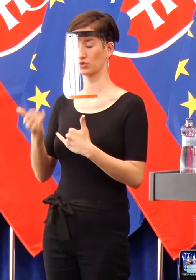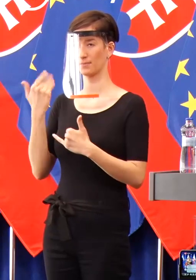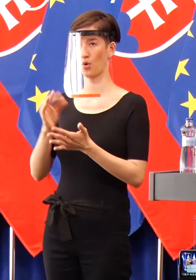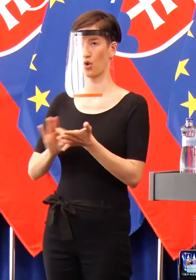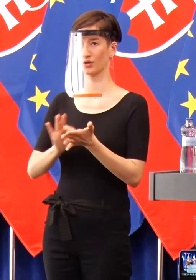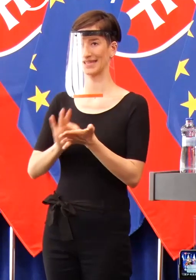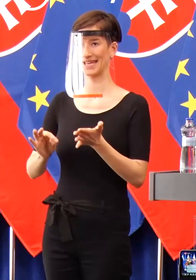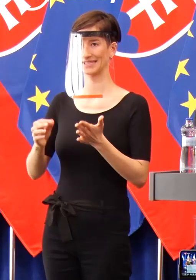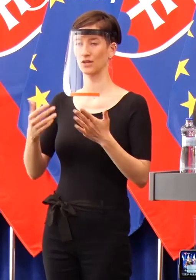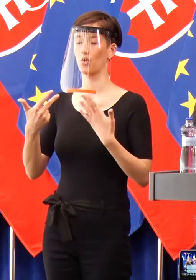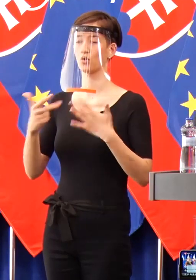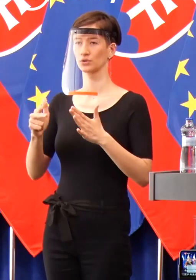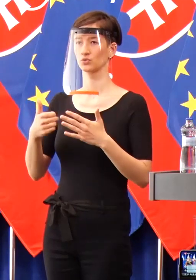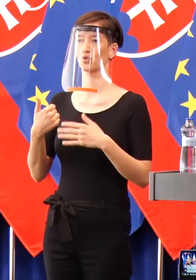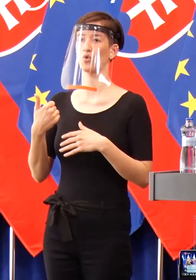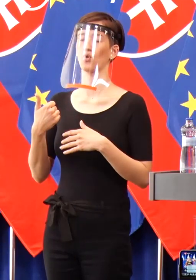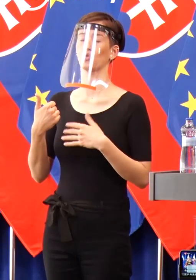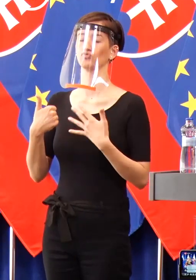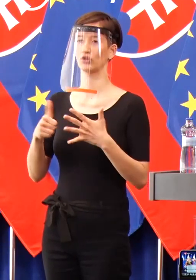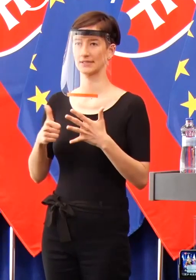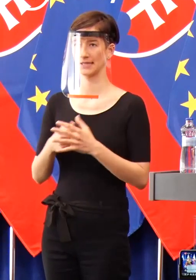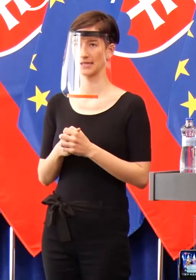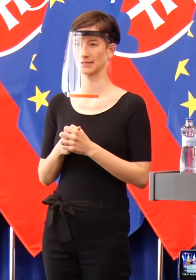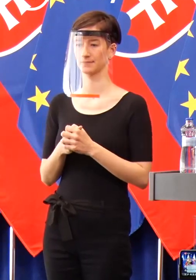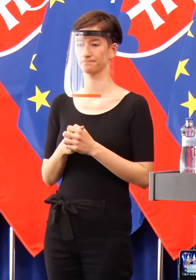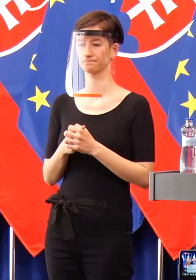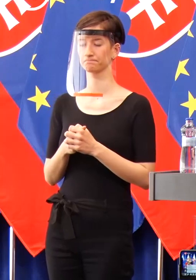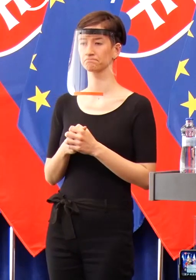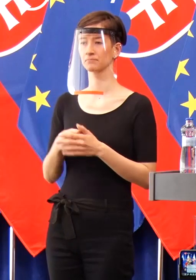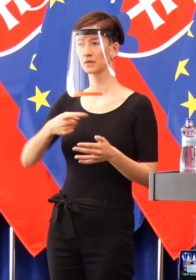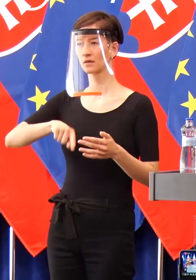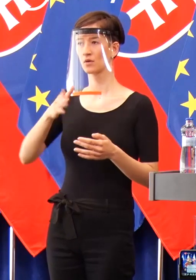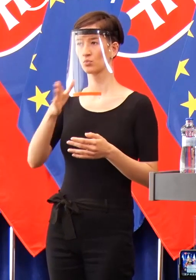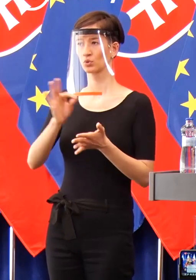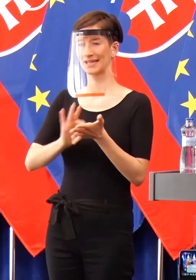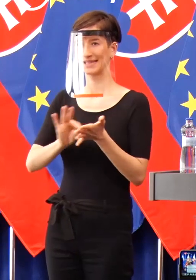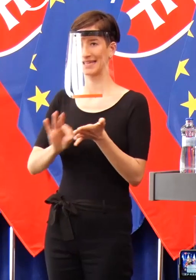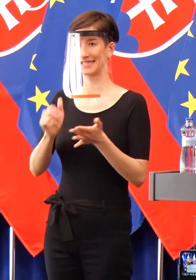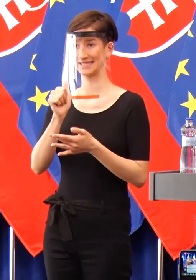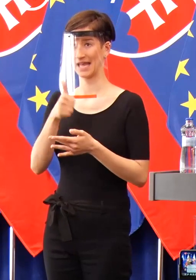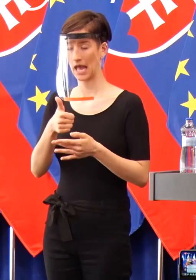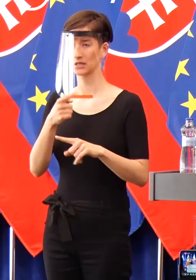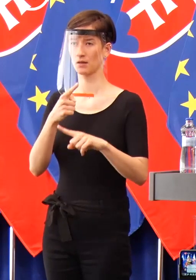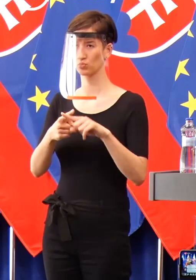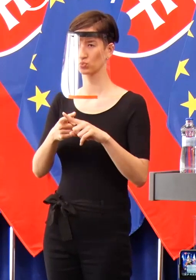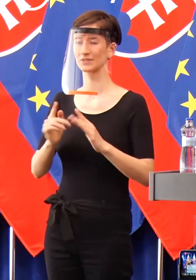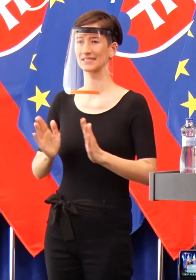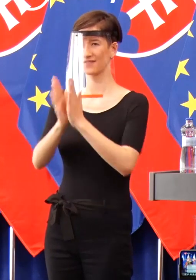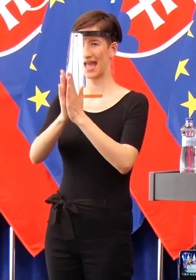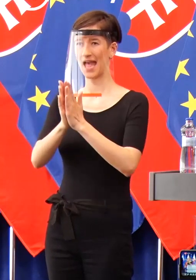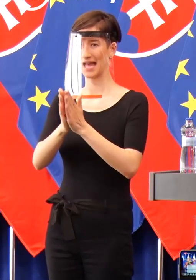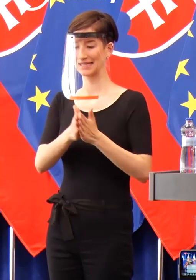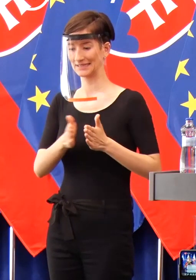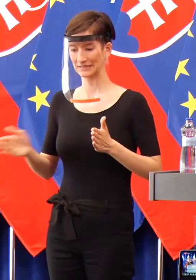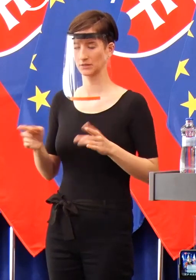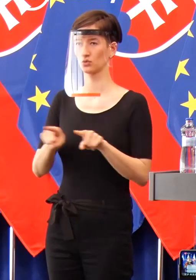ešte 10 násobne toľko. Budeme testovať zajtra, budeme testovať cez sviatky a ide sa stále